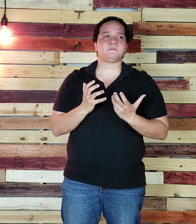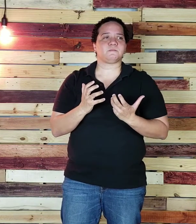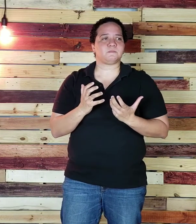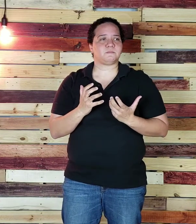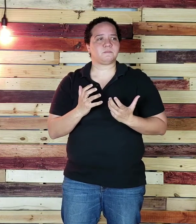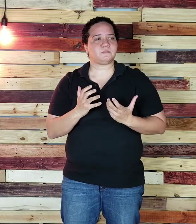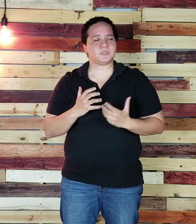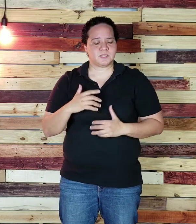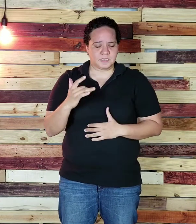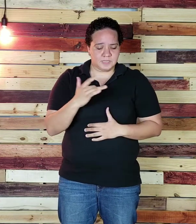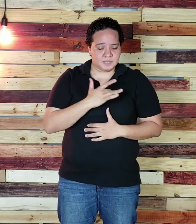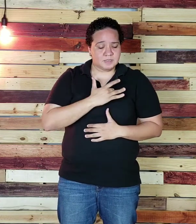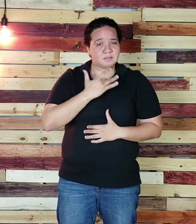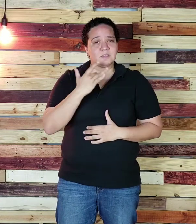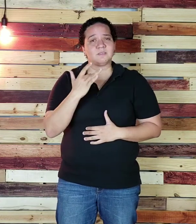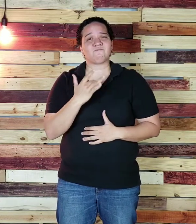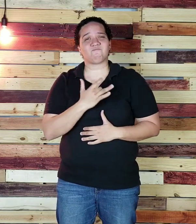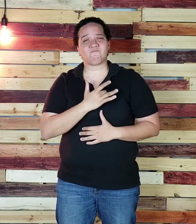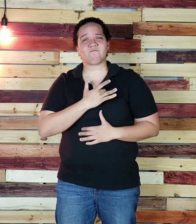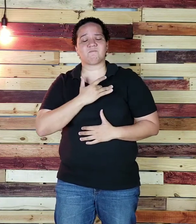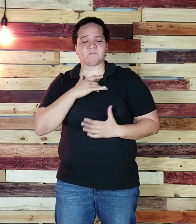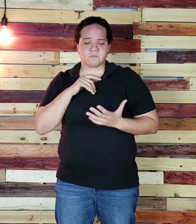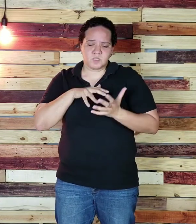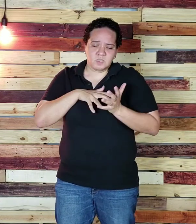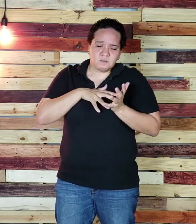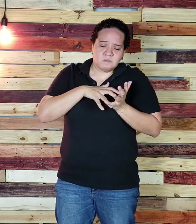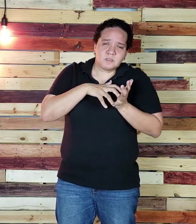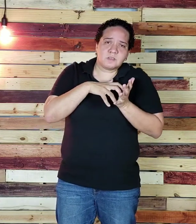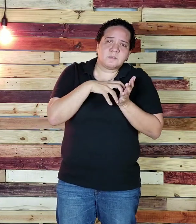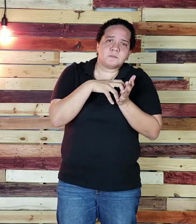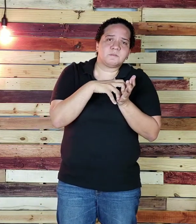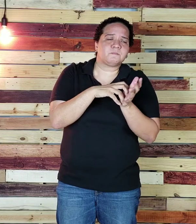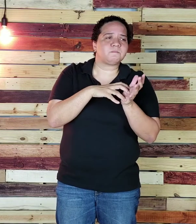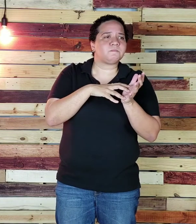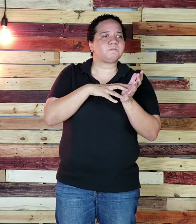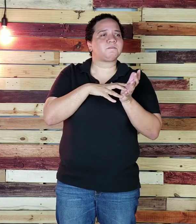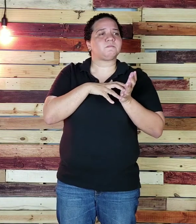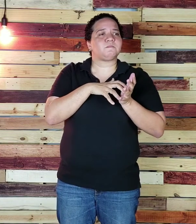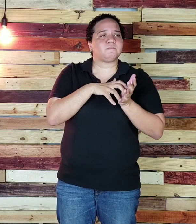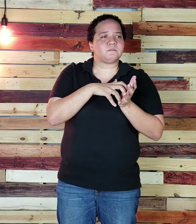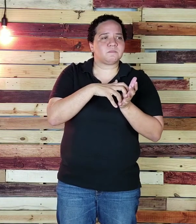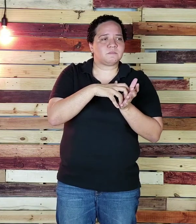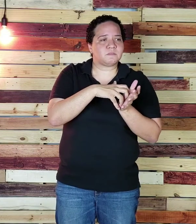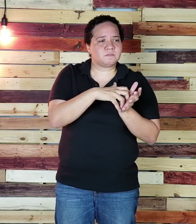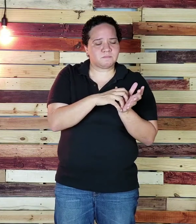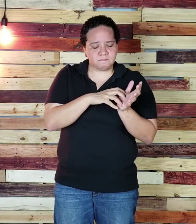Que soy como una rama que se quiebra